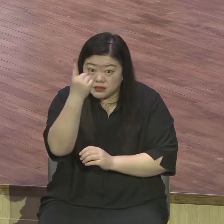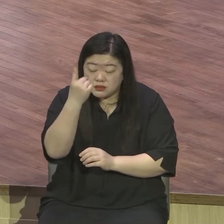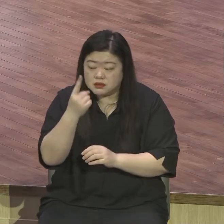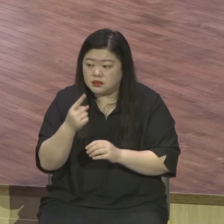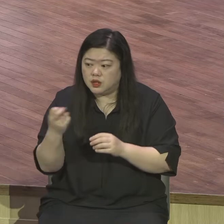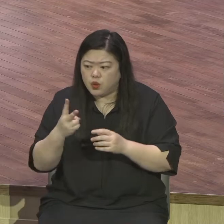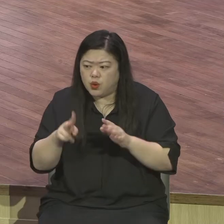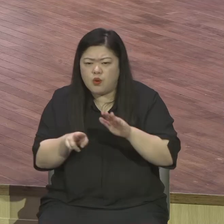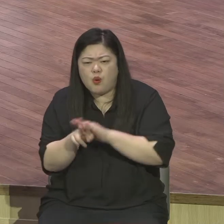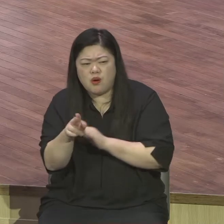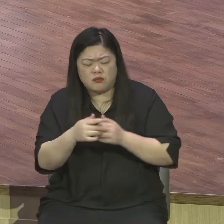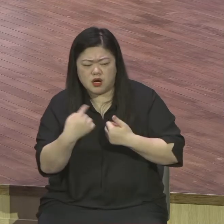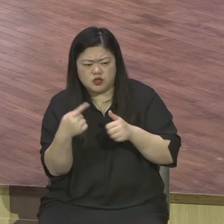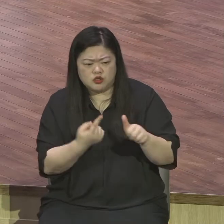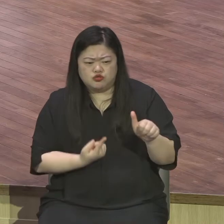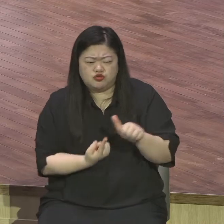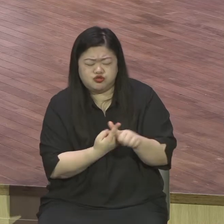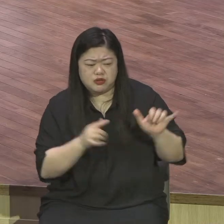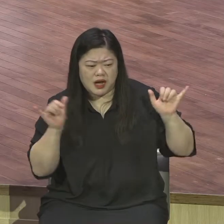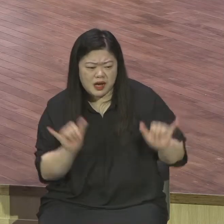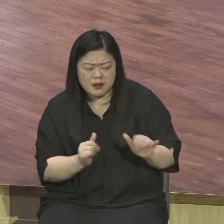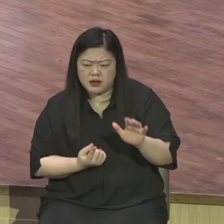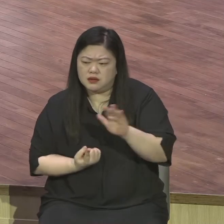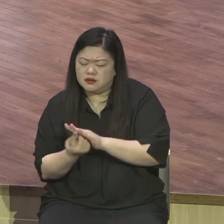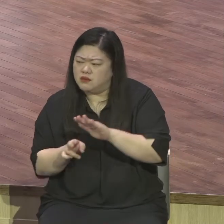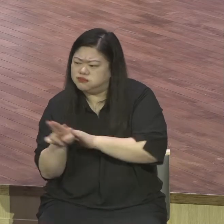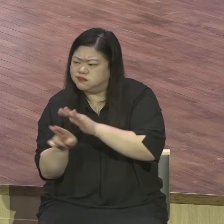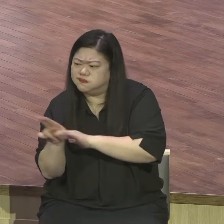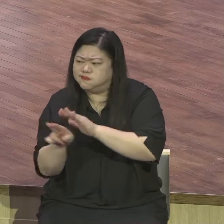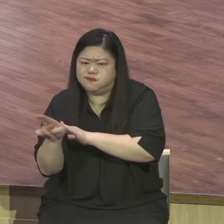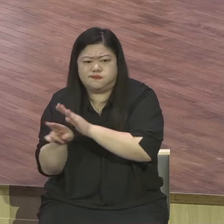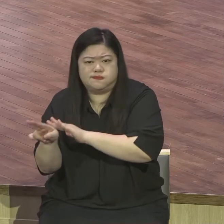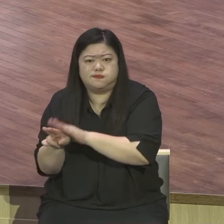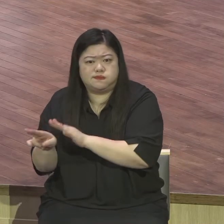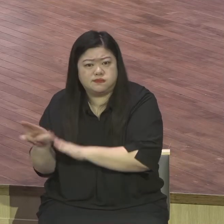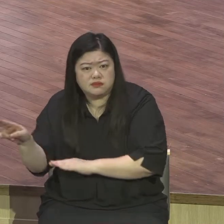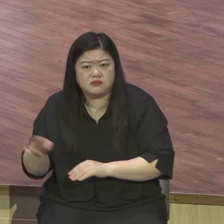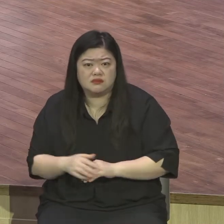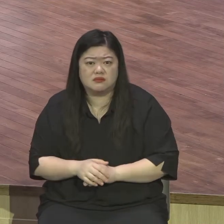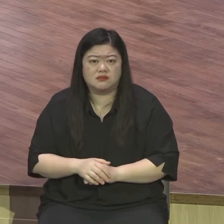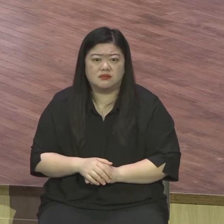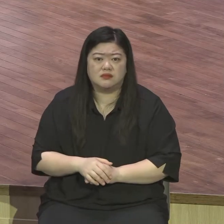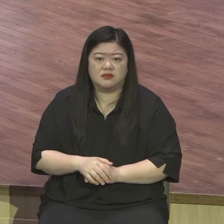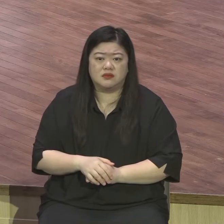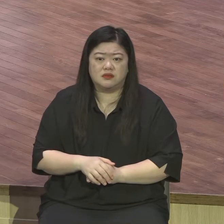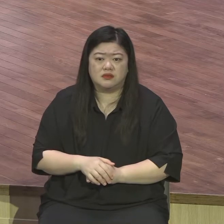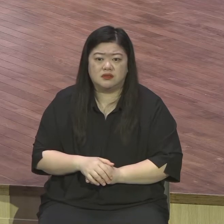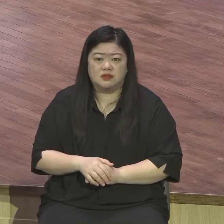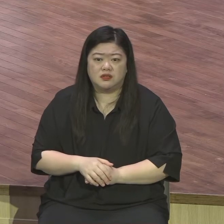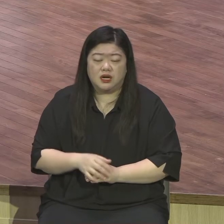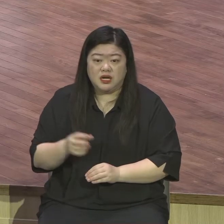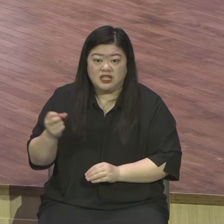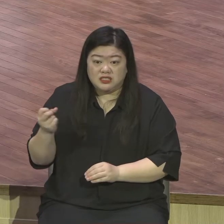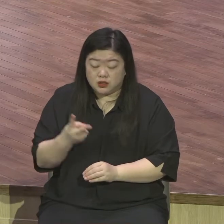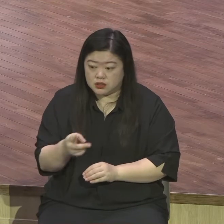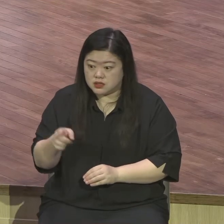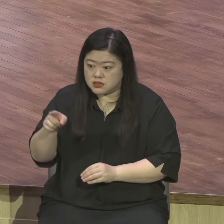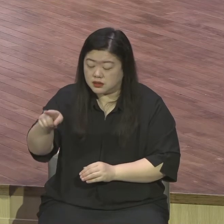돼요 잡으러 와 결사대가 조직되어서 나 저 사울저가 죽이지 않나 밥도 안 먹겠다 결사대가 조직될 정도로